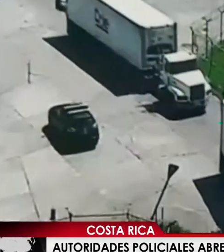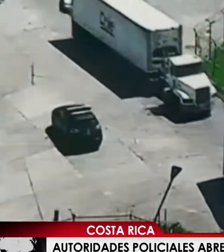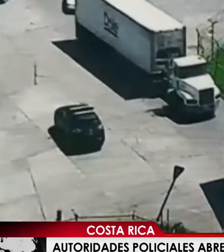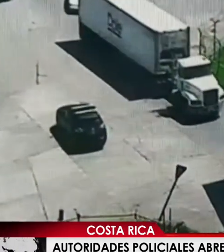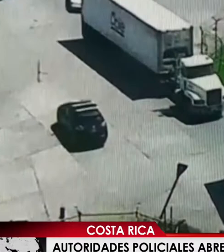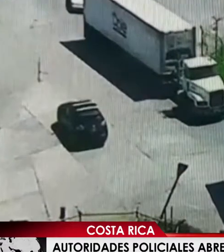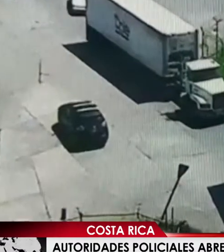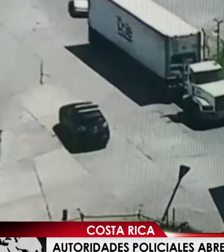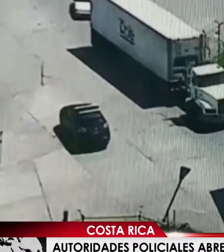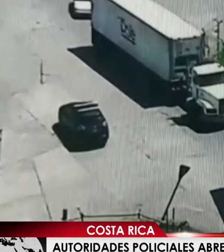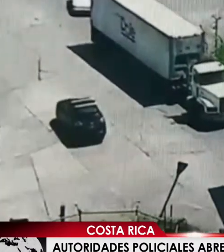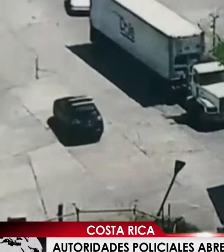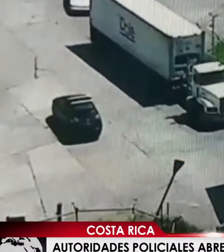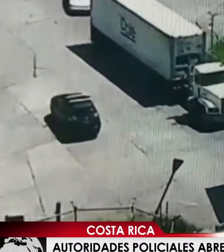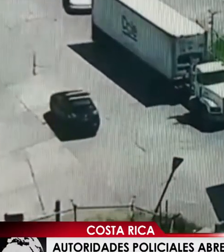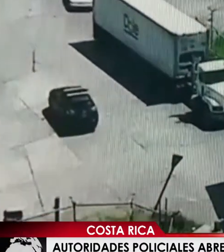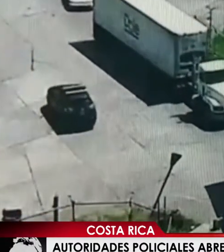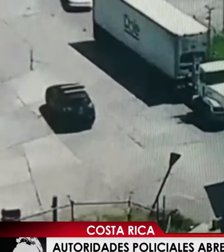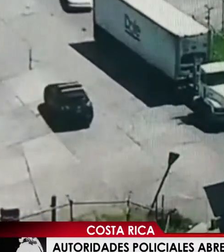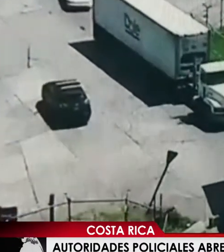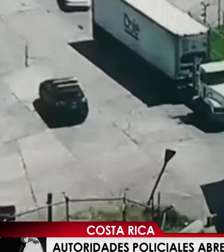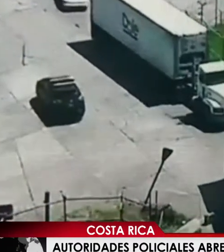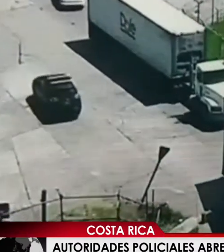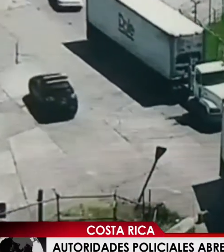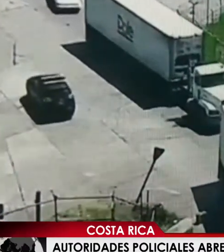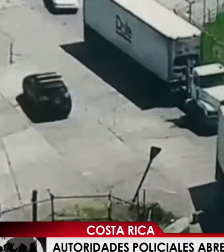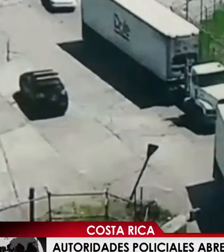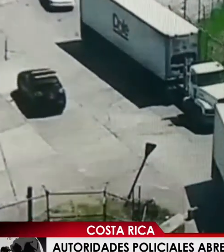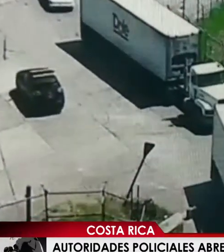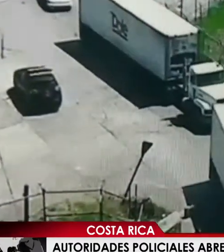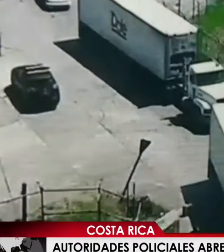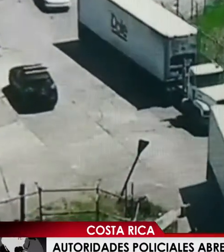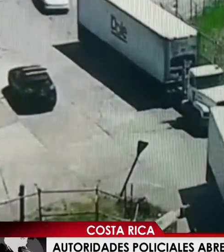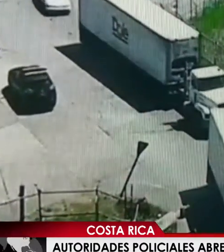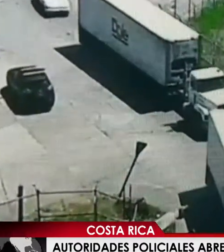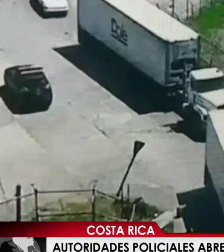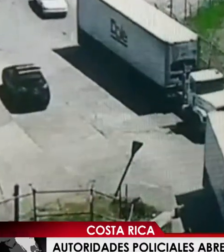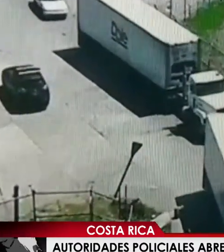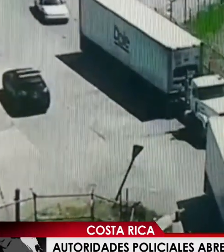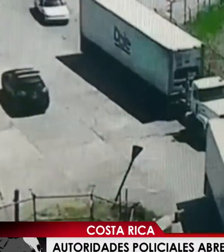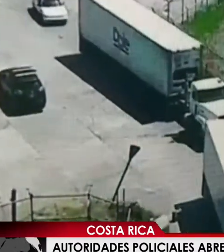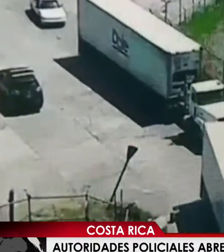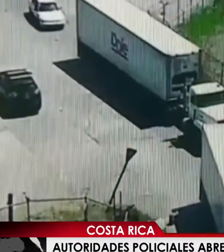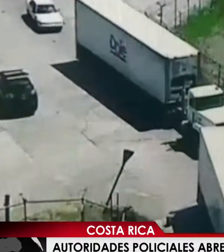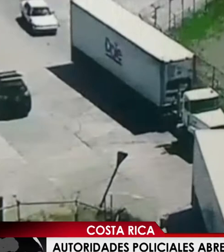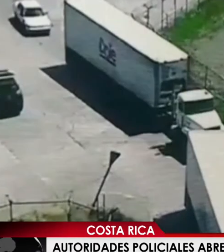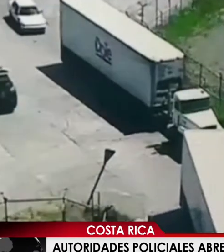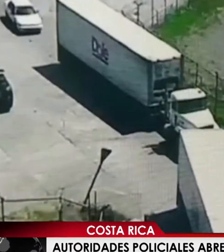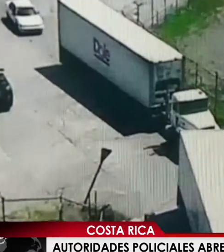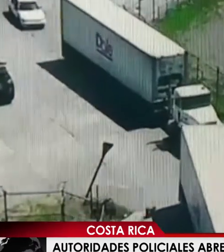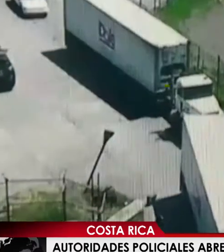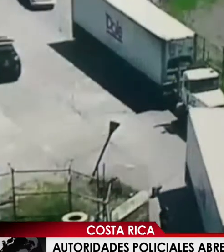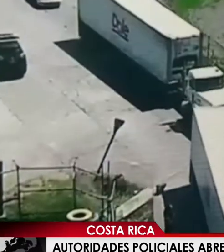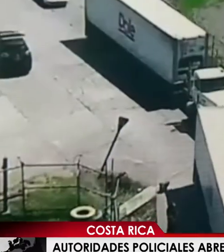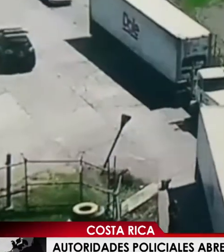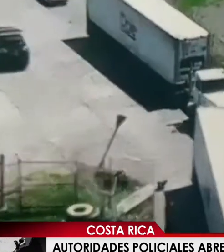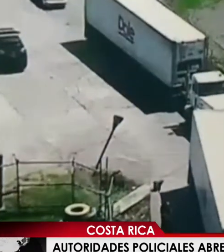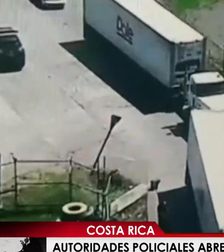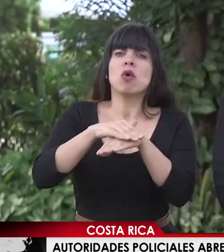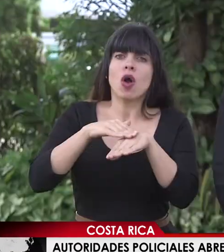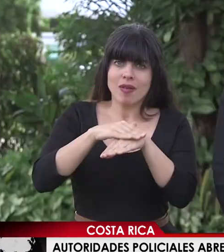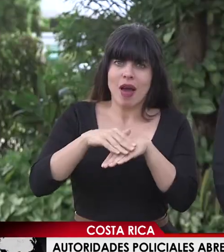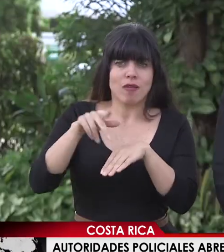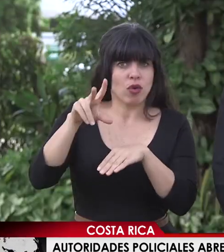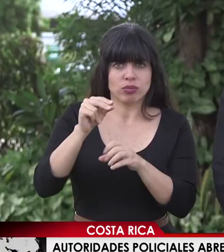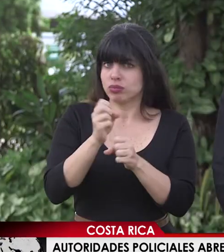nuevamente un llamado a la paz, al respeto de la ley, a las personas que están bloqueando vías, para que por favor se